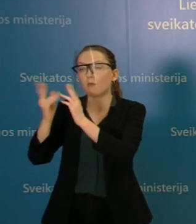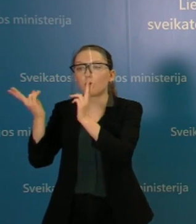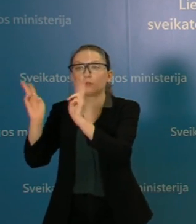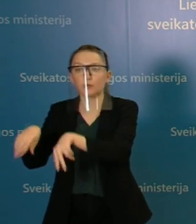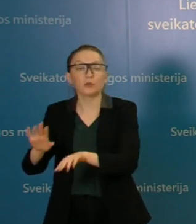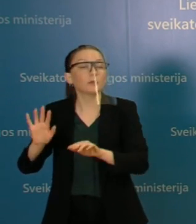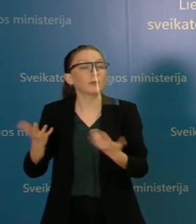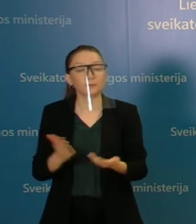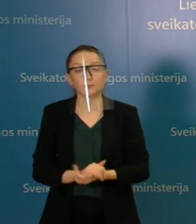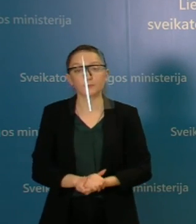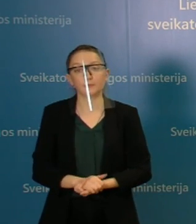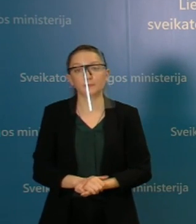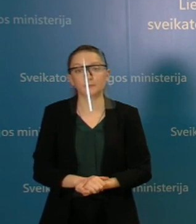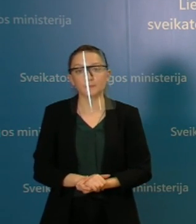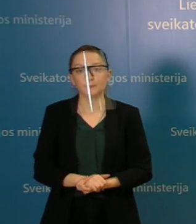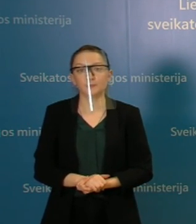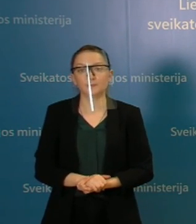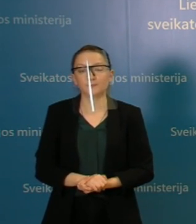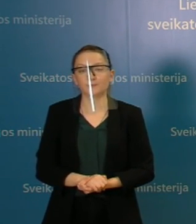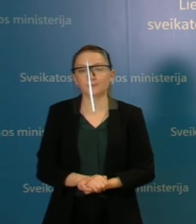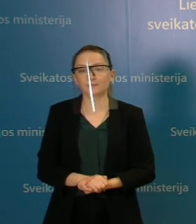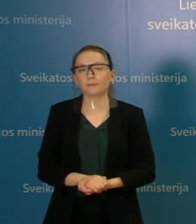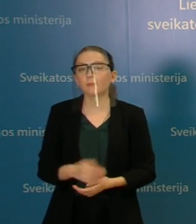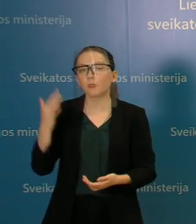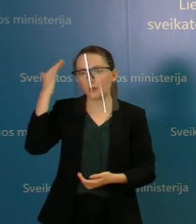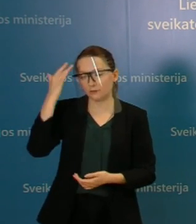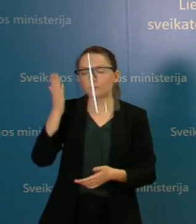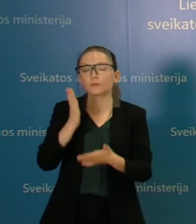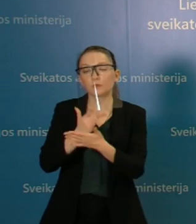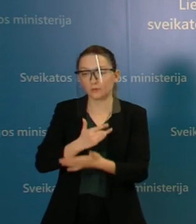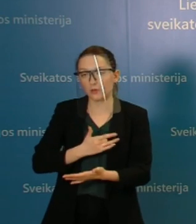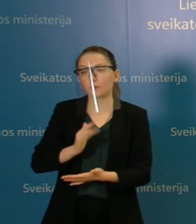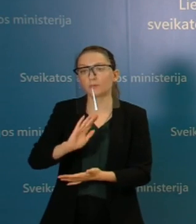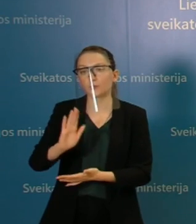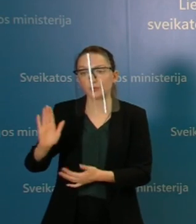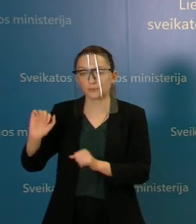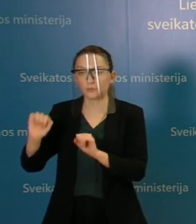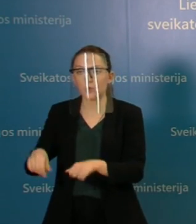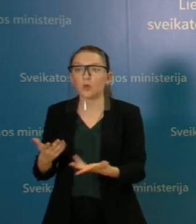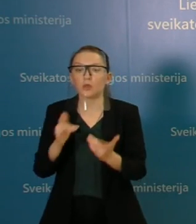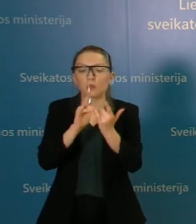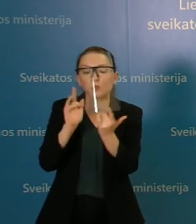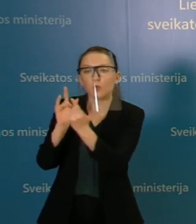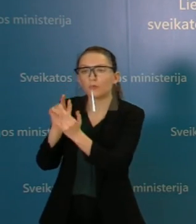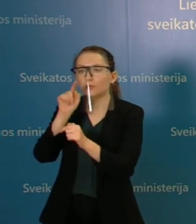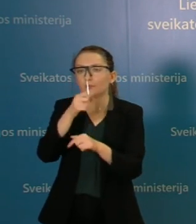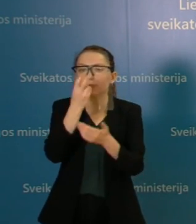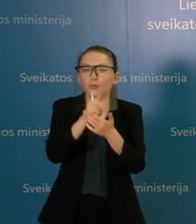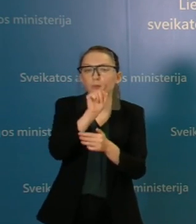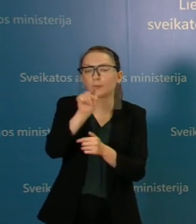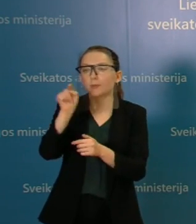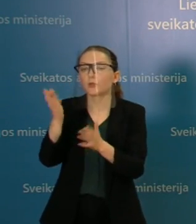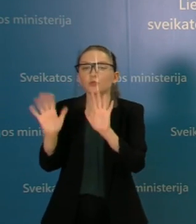namuose? Na, tikrai neatmešiau tokios tikimybės, kad gali pritrūkti tai vienoje, tai kitoje